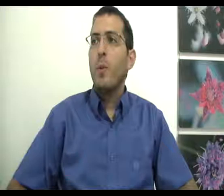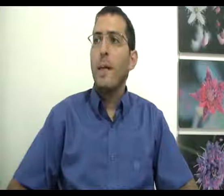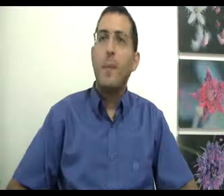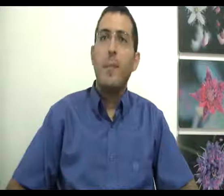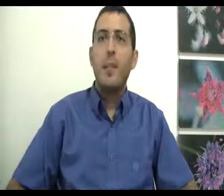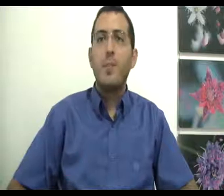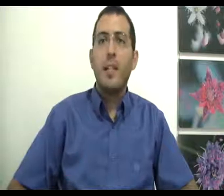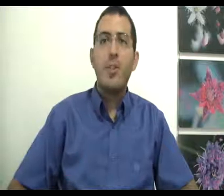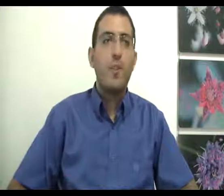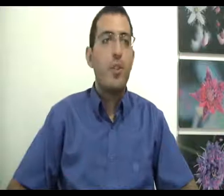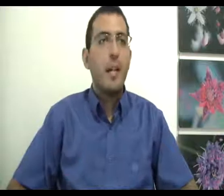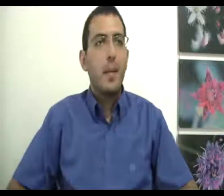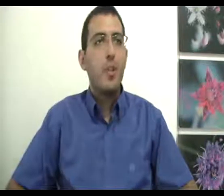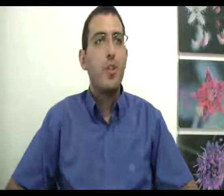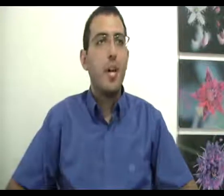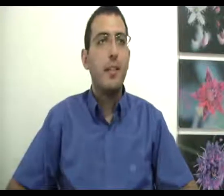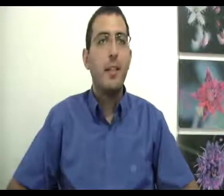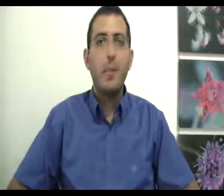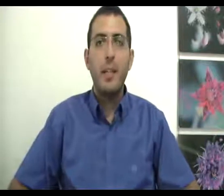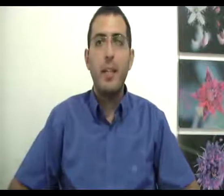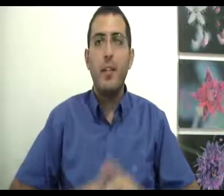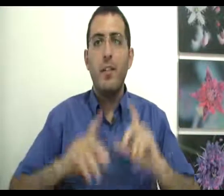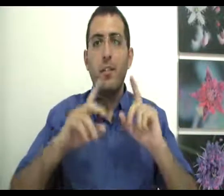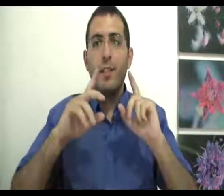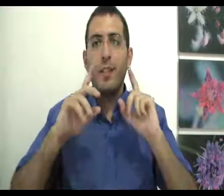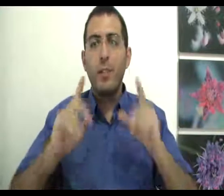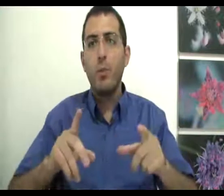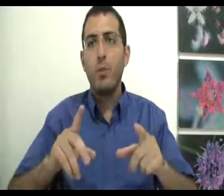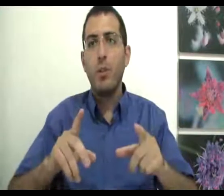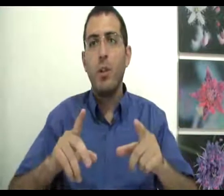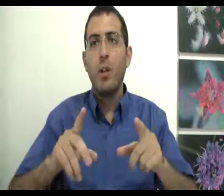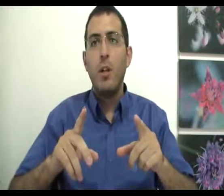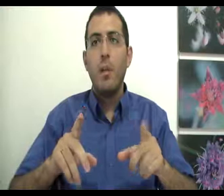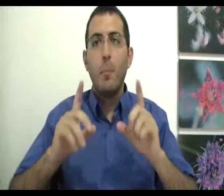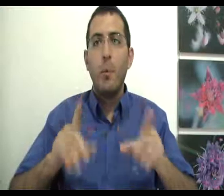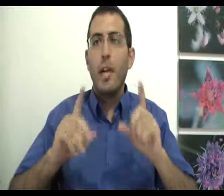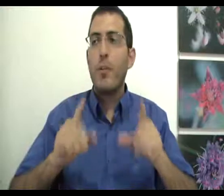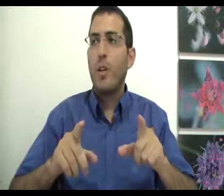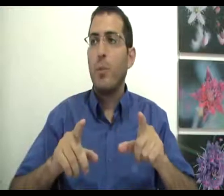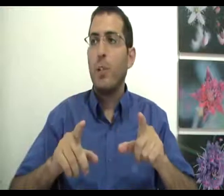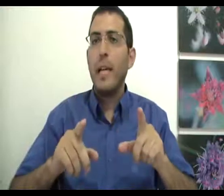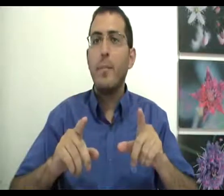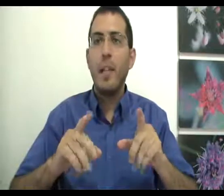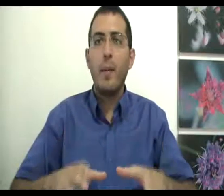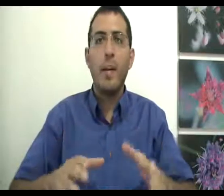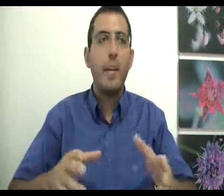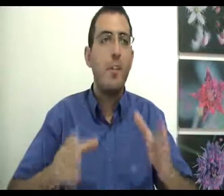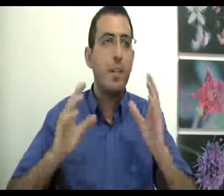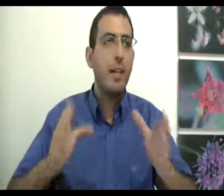להרפם אני רוצה להשיב לשאלה הבאה שנשאלתי לגבי מבטרנות מול עקשנות. האם צריך בחיים לוותר